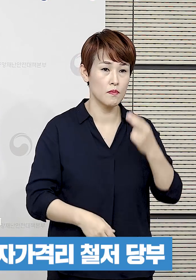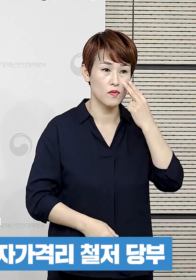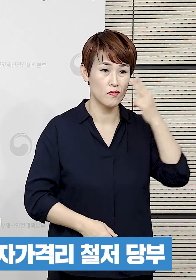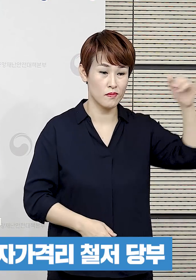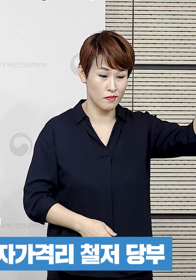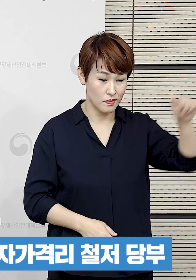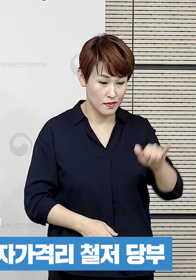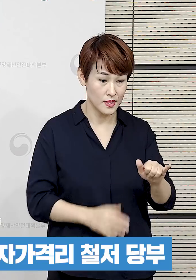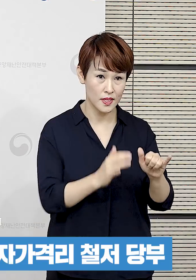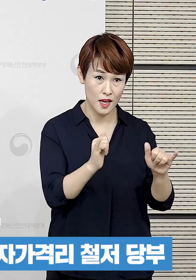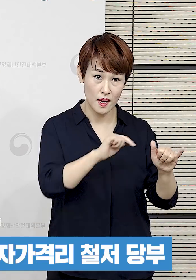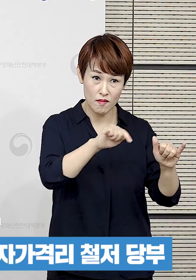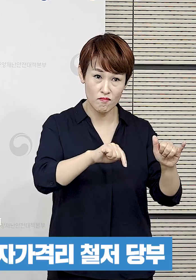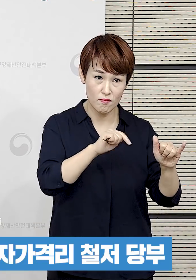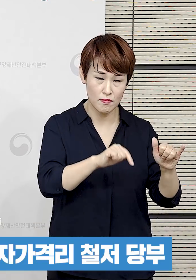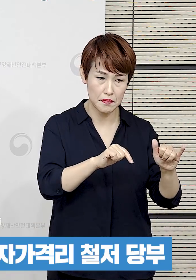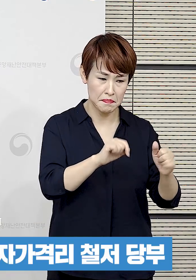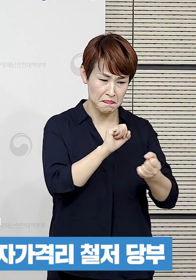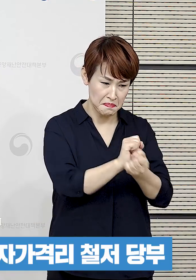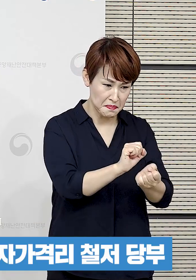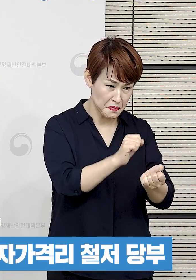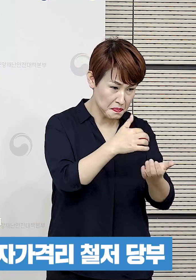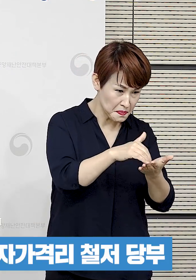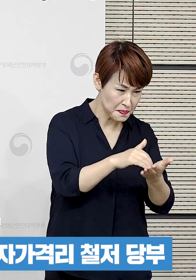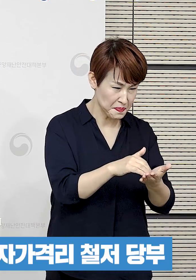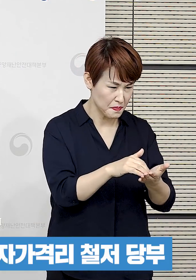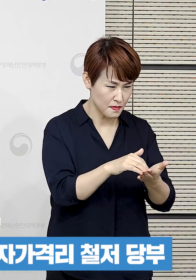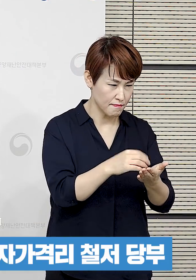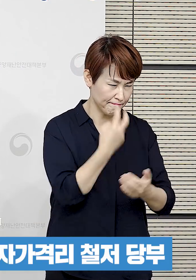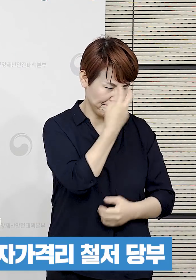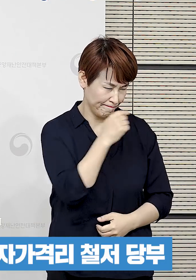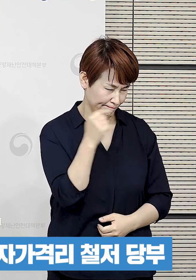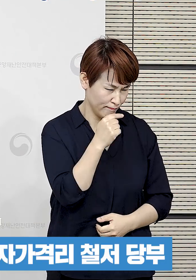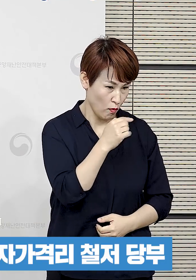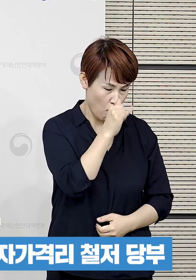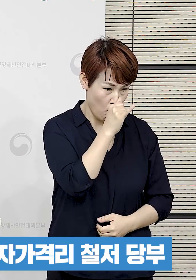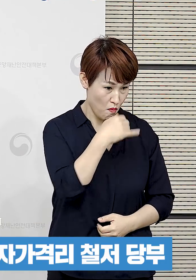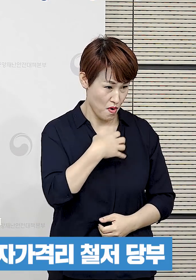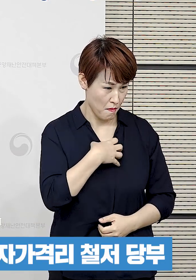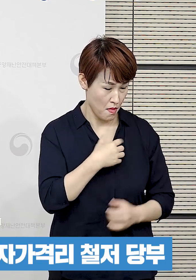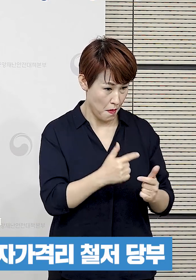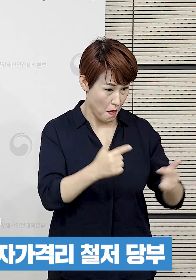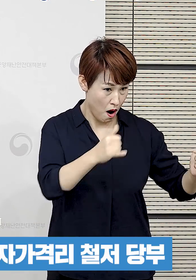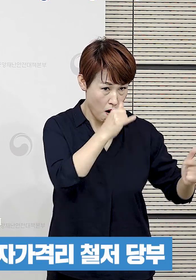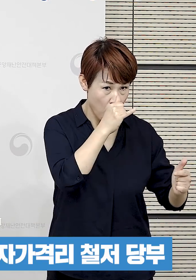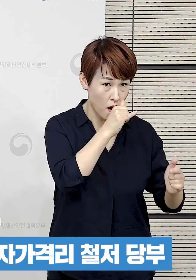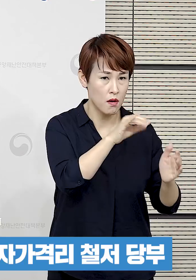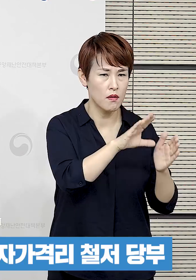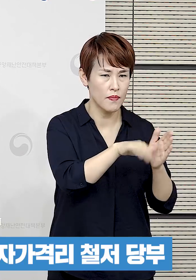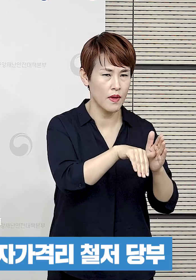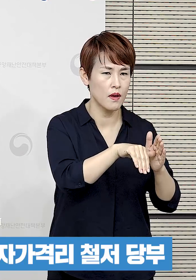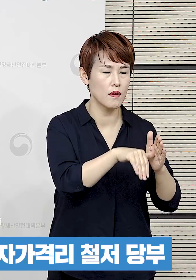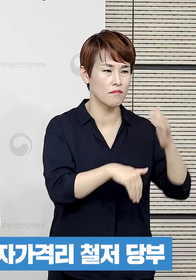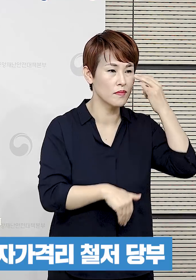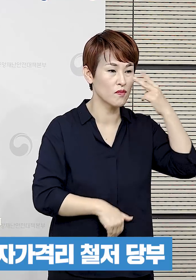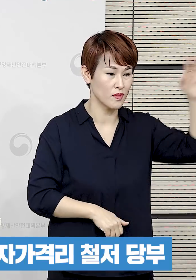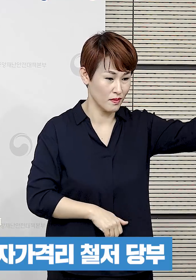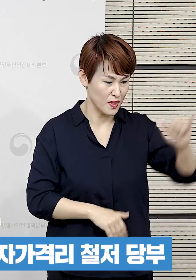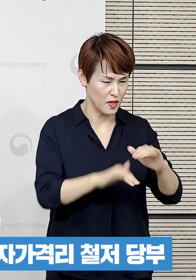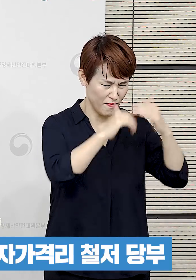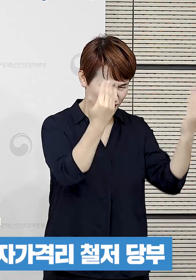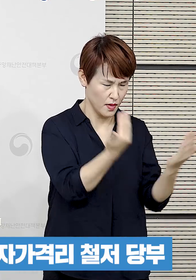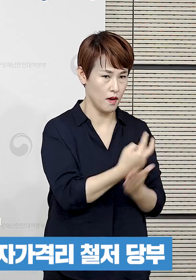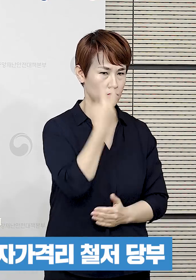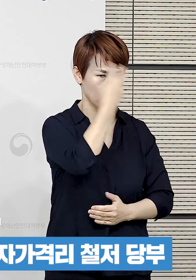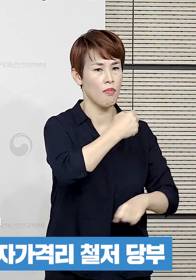미국 입국자의 확진자 수를 지속적으로 모니터링하면서 위험도가 증가하는 경우 입국자 전수에 대한